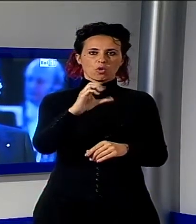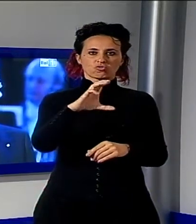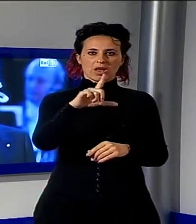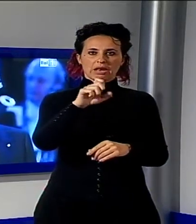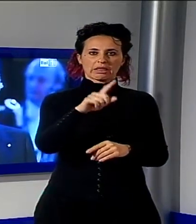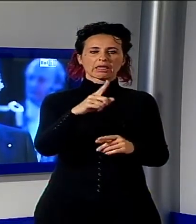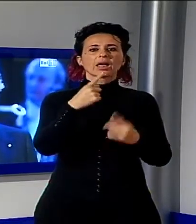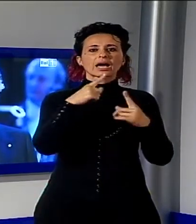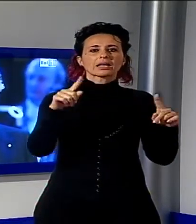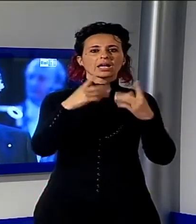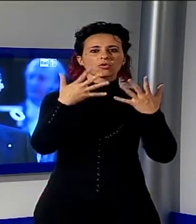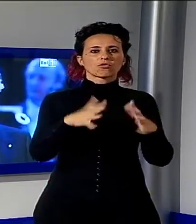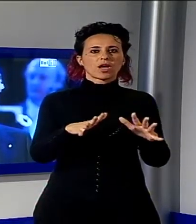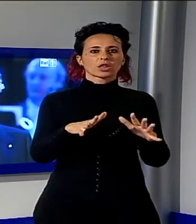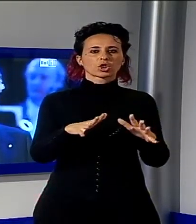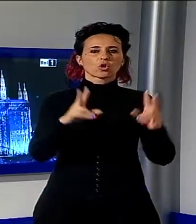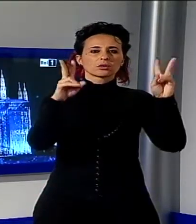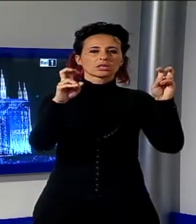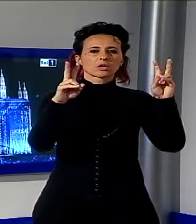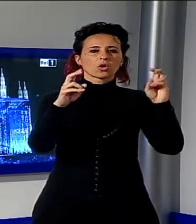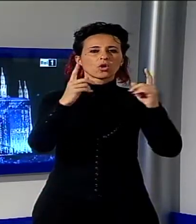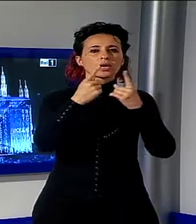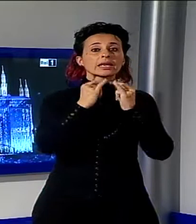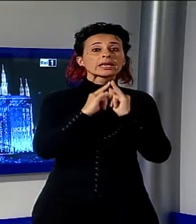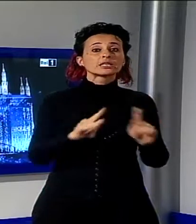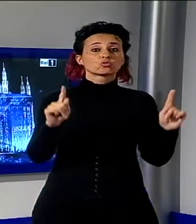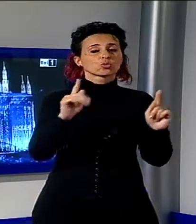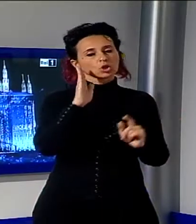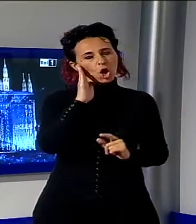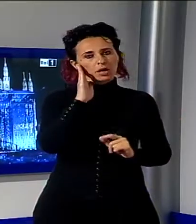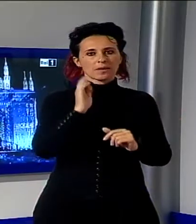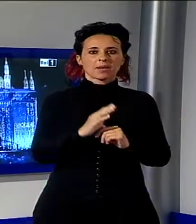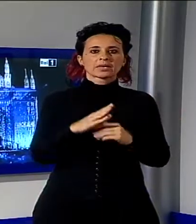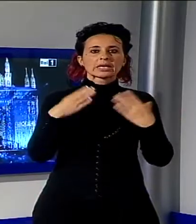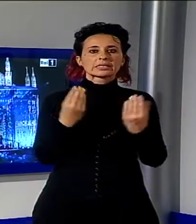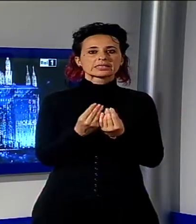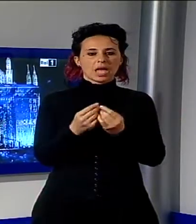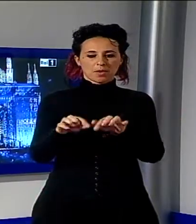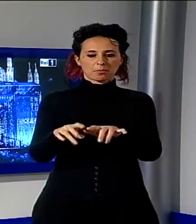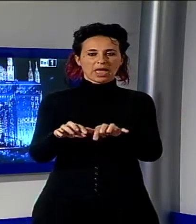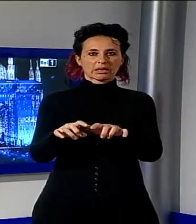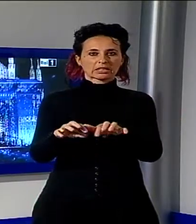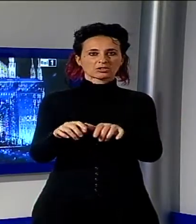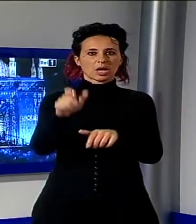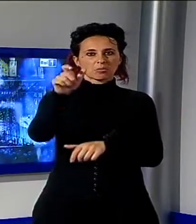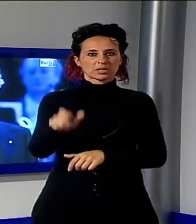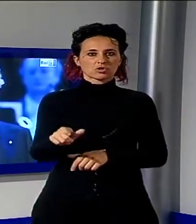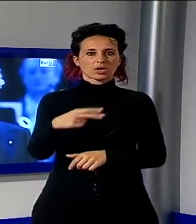canta Nessun Dorma del maestro lucchese Giacomo Puccini. È accompagnato dal pianista cinese Lang Lang, che suona su un